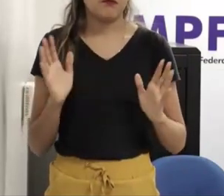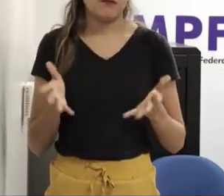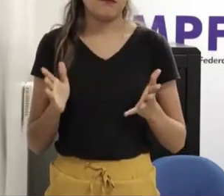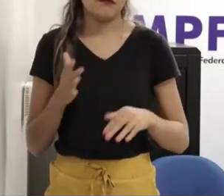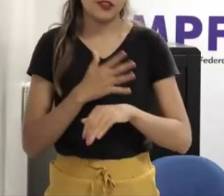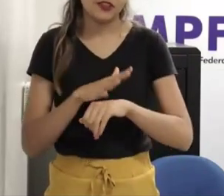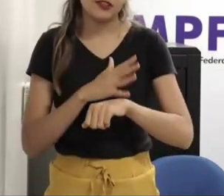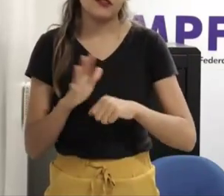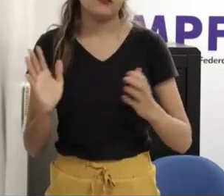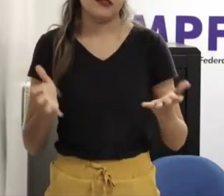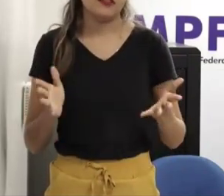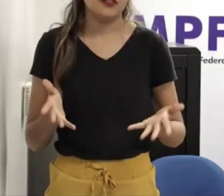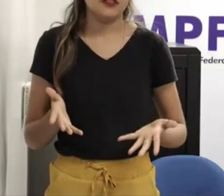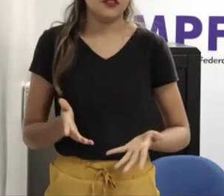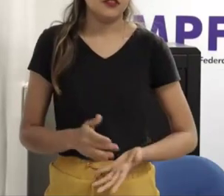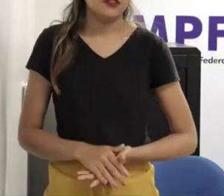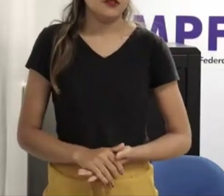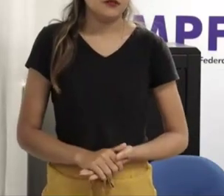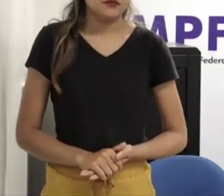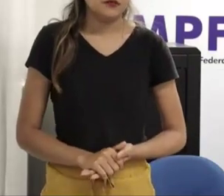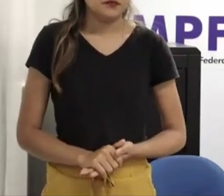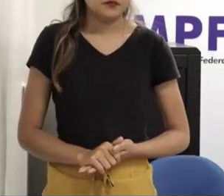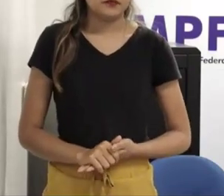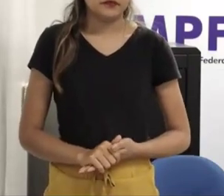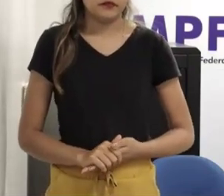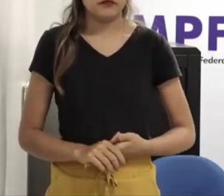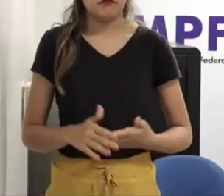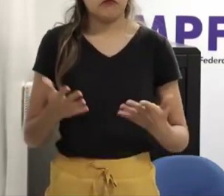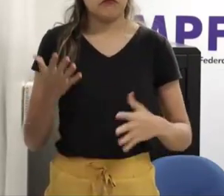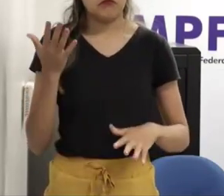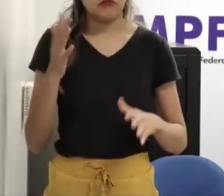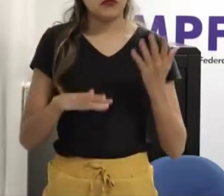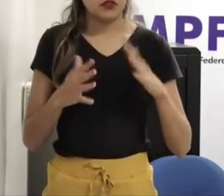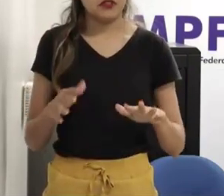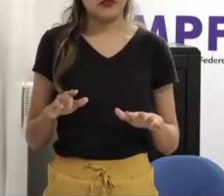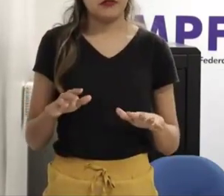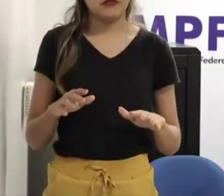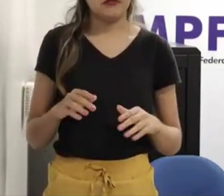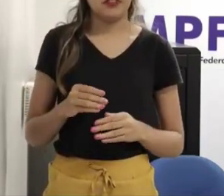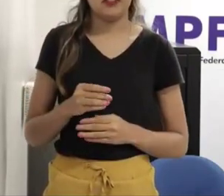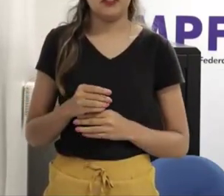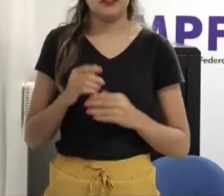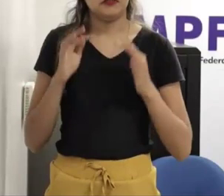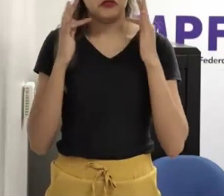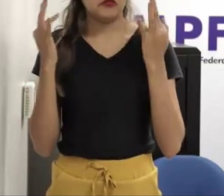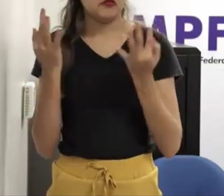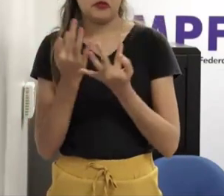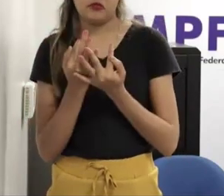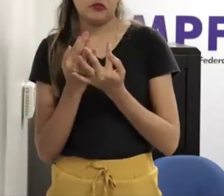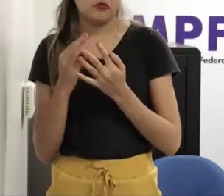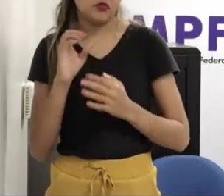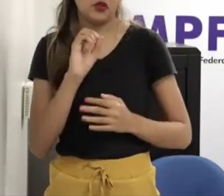muitas das vezes a criança ou adolescente ele não é validado na clínica nós escutamos muito isso